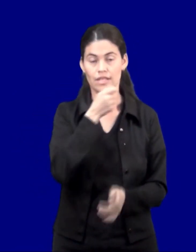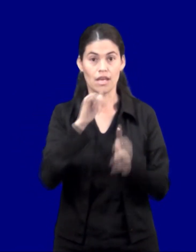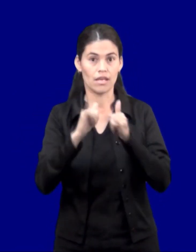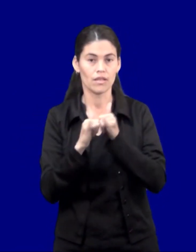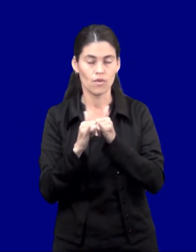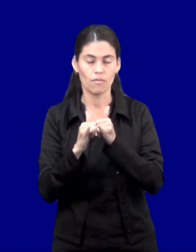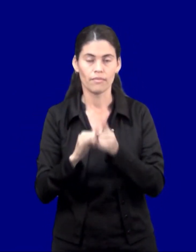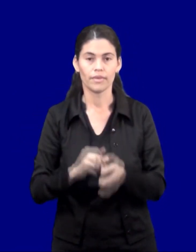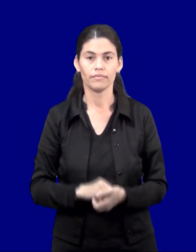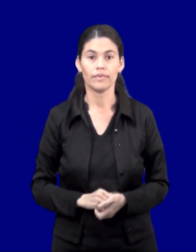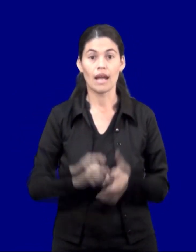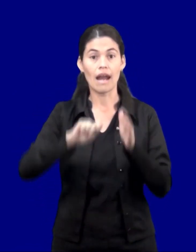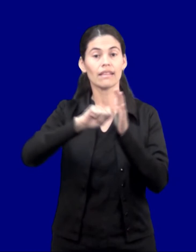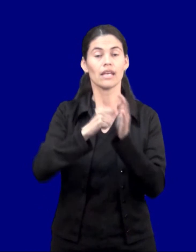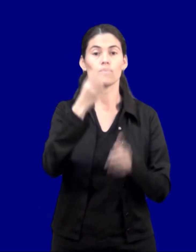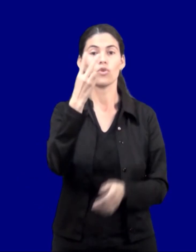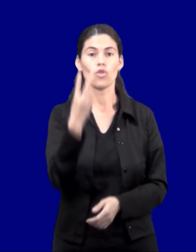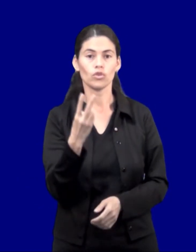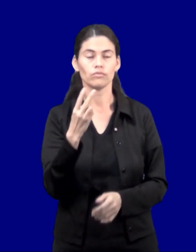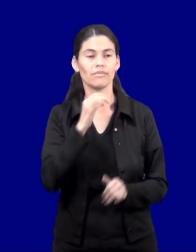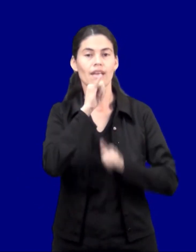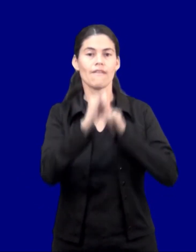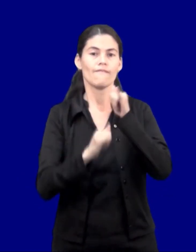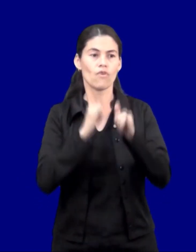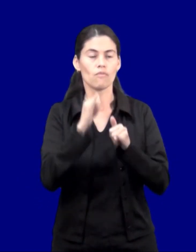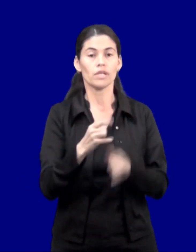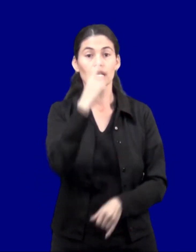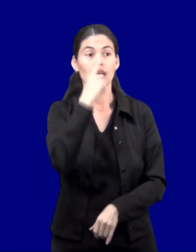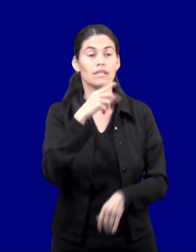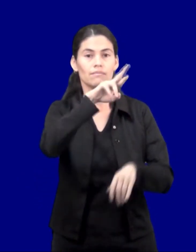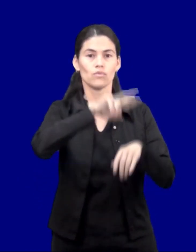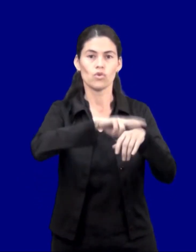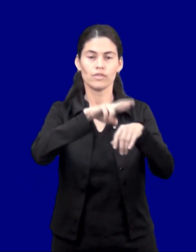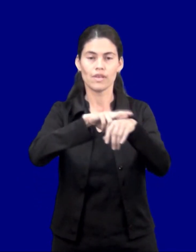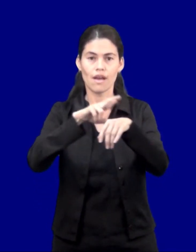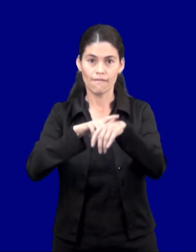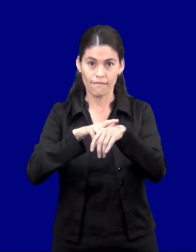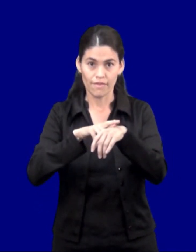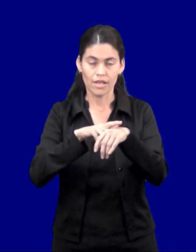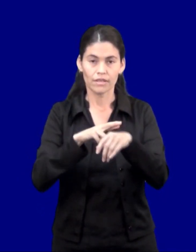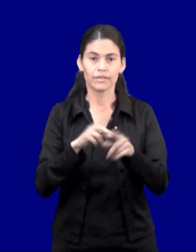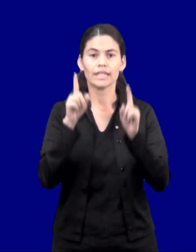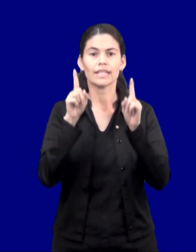Instituto Superior de Lenguas. Artículo 2. Comuníquese a quien corresponda y archívese.